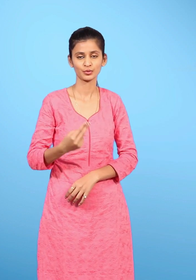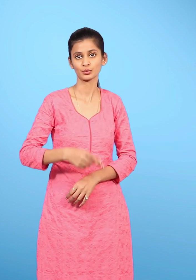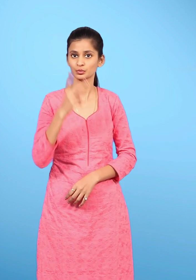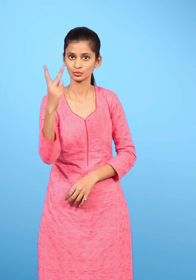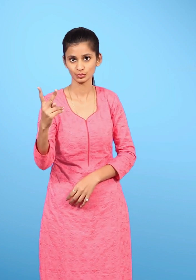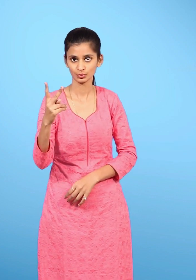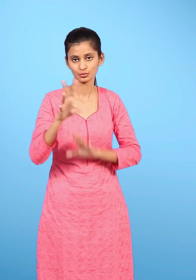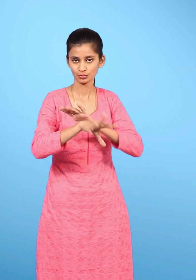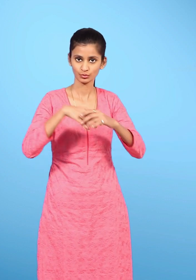बनाओ